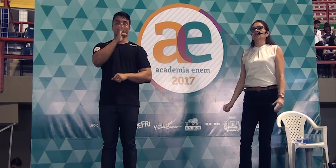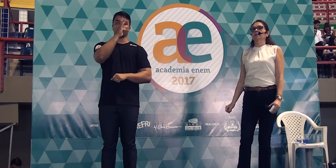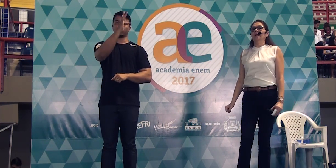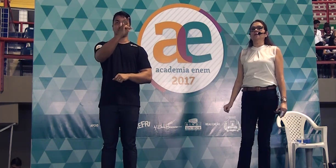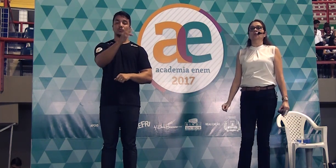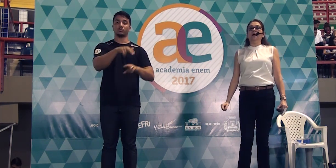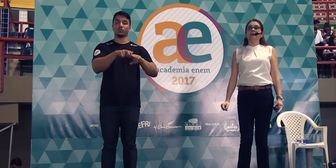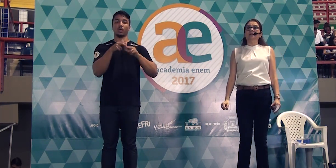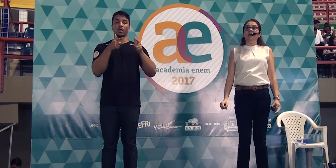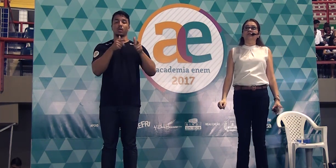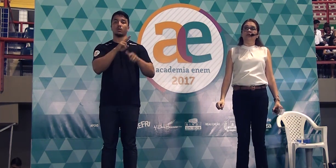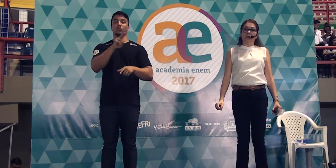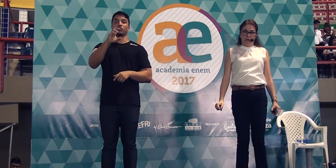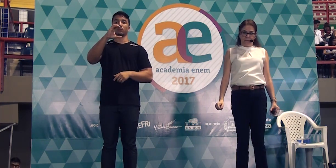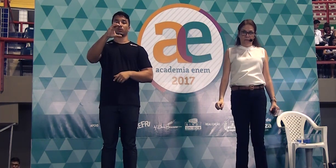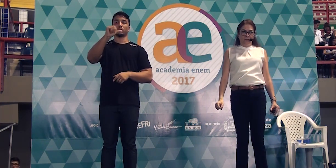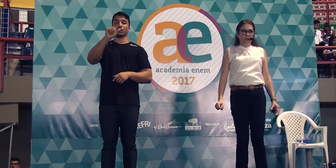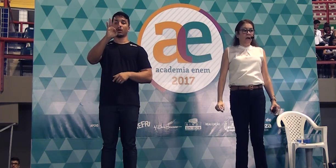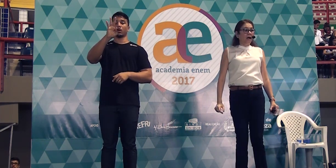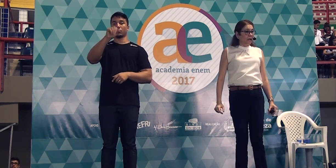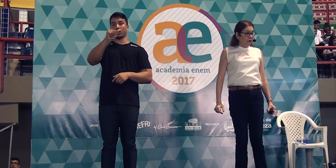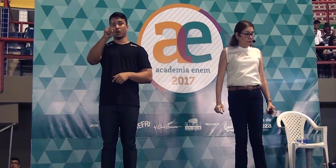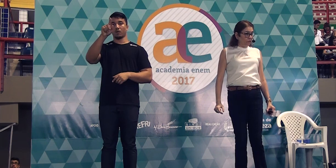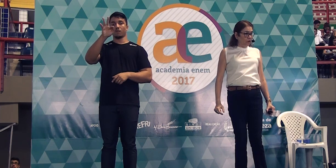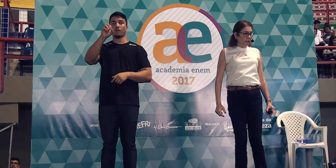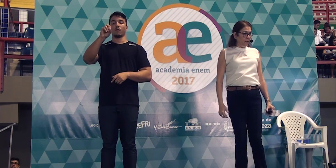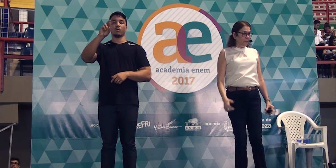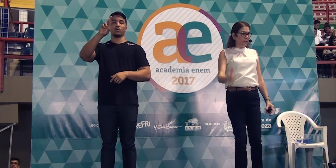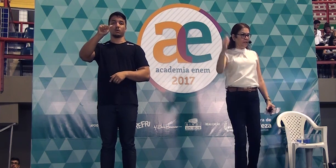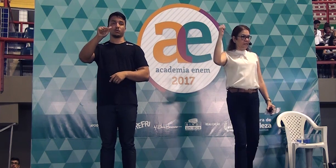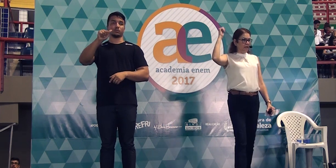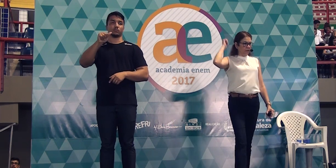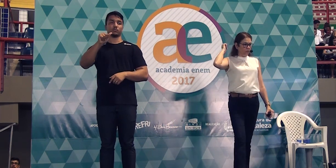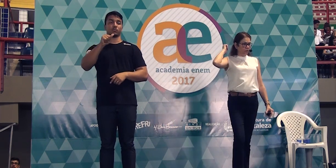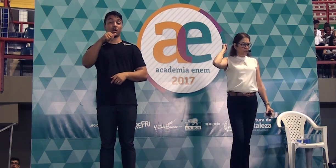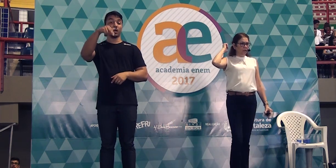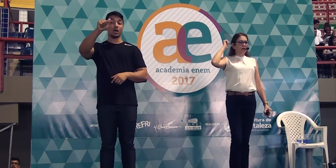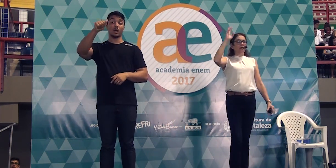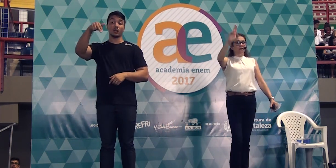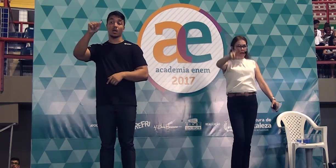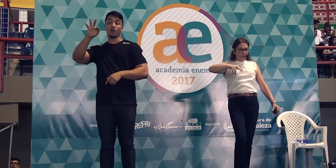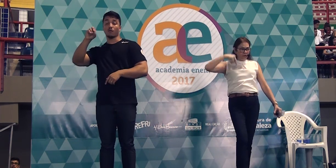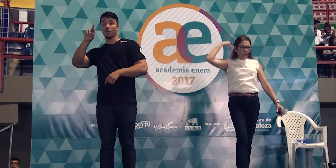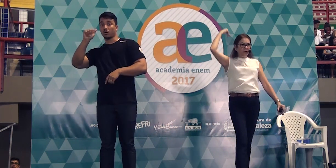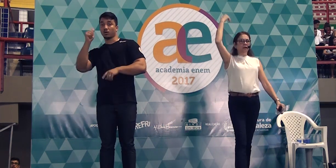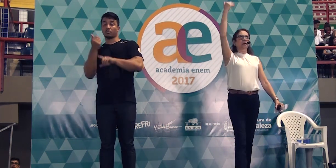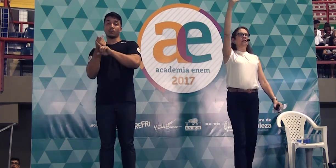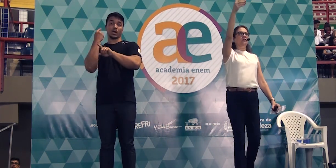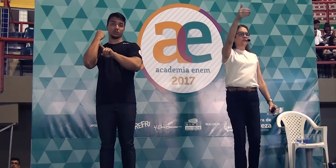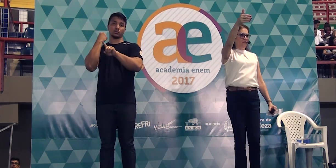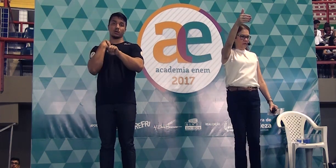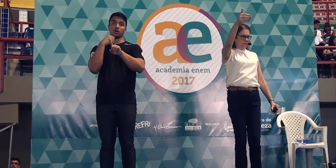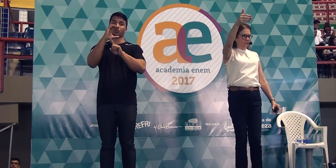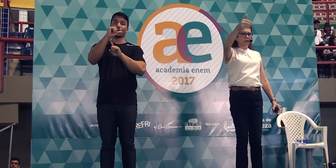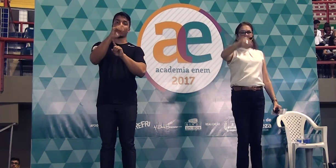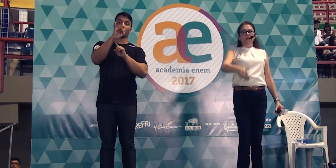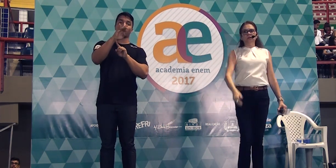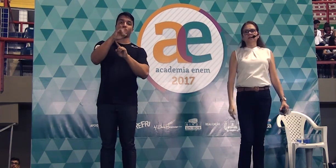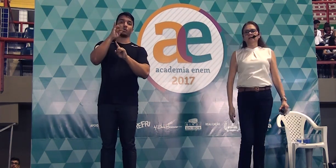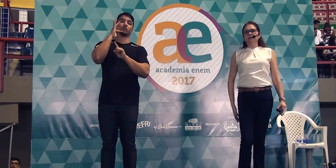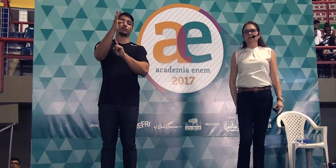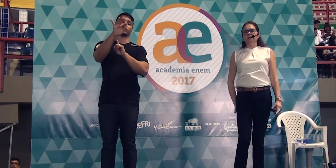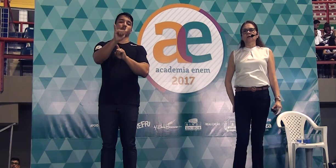aí é chamado catáfora anáfora passado catáfora que ainda vai vir